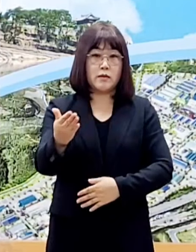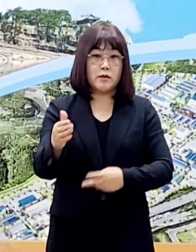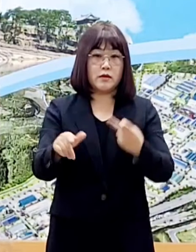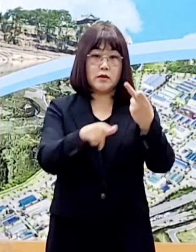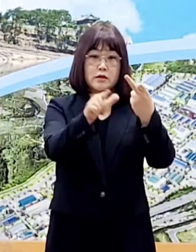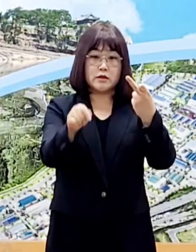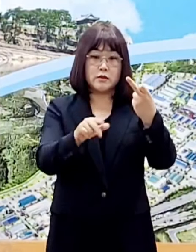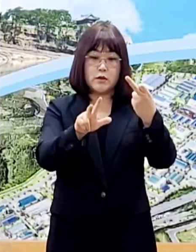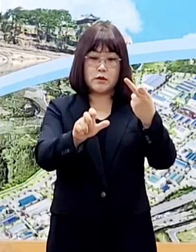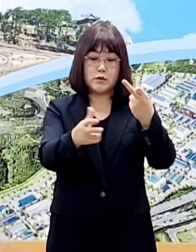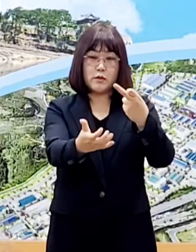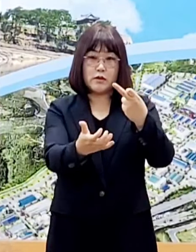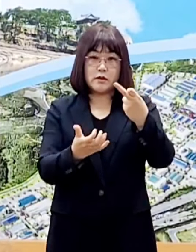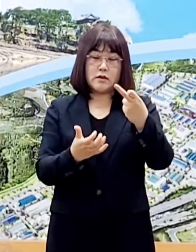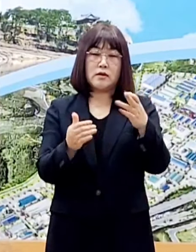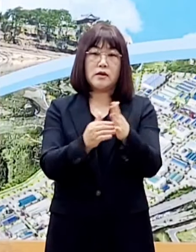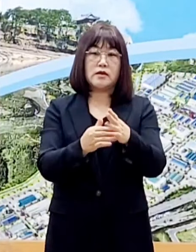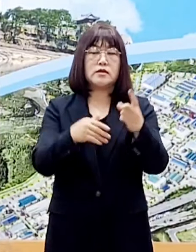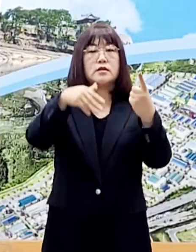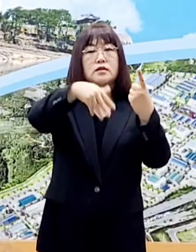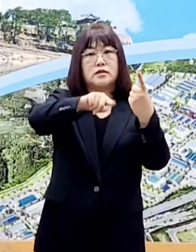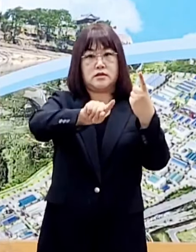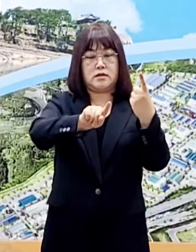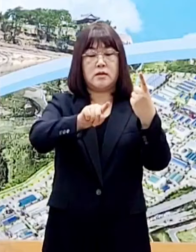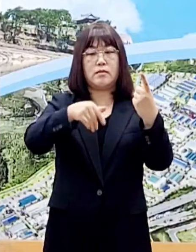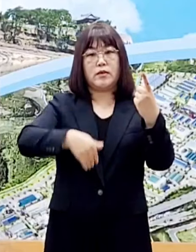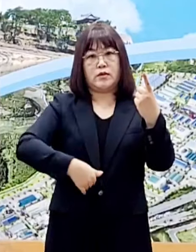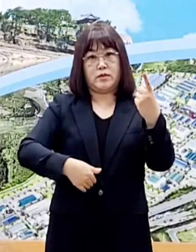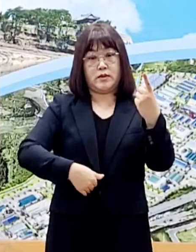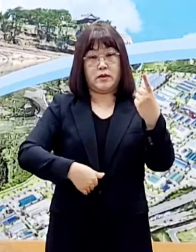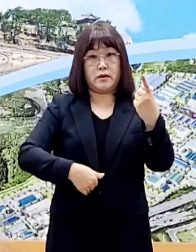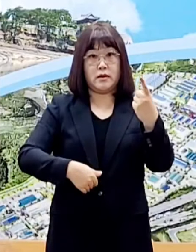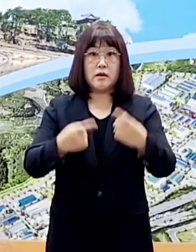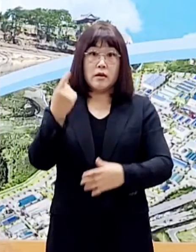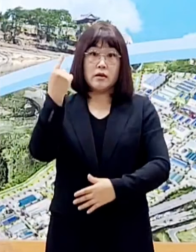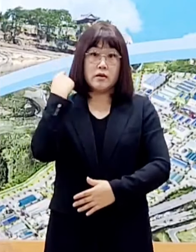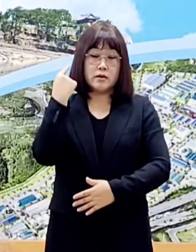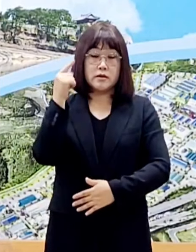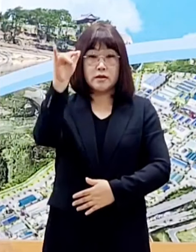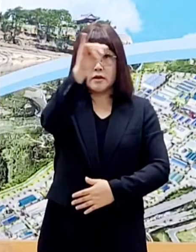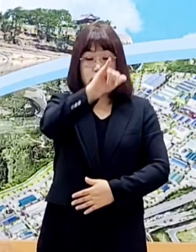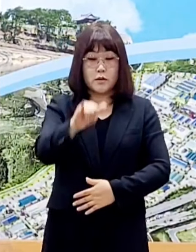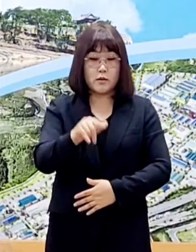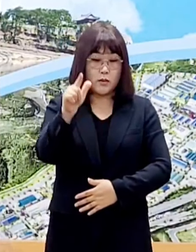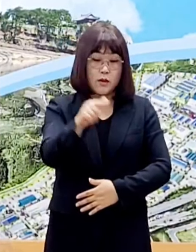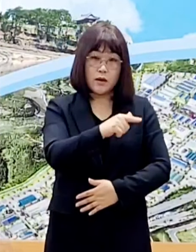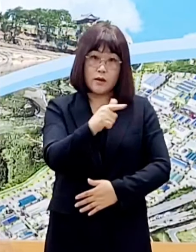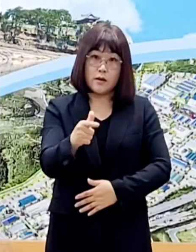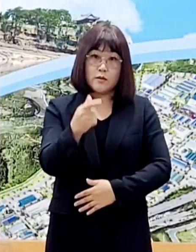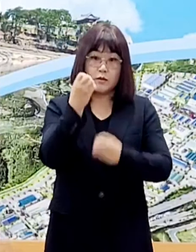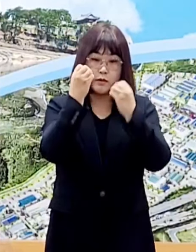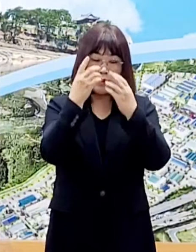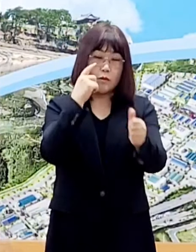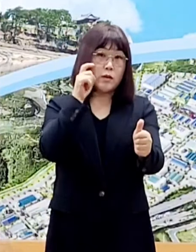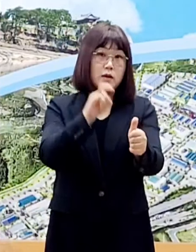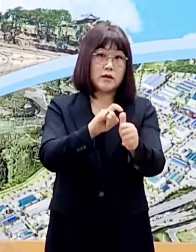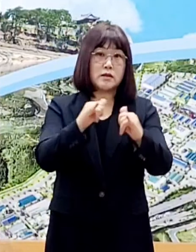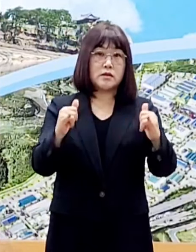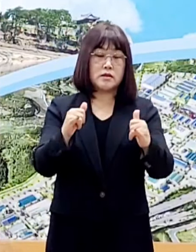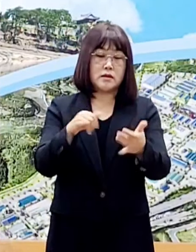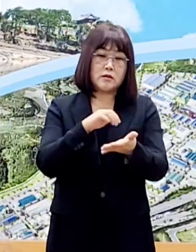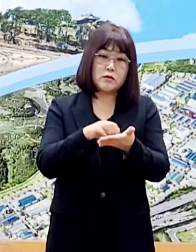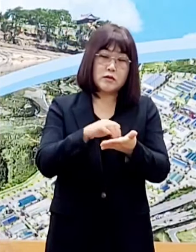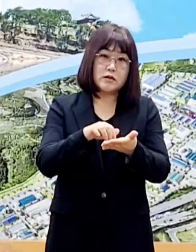전까지 1차 접종을 받으셔야 합니다. 어제 전국 1일 신규 확진자 수는 사상